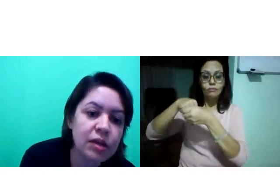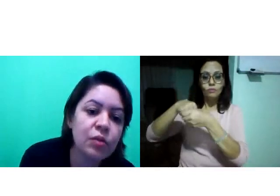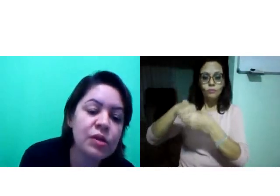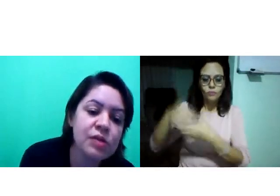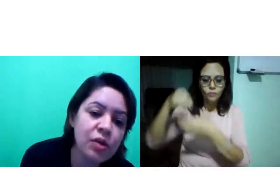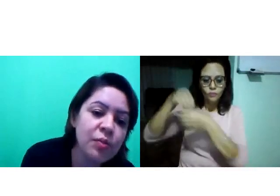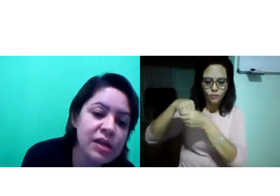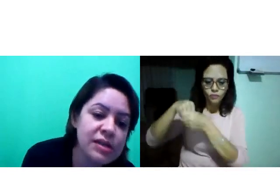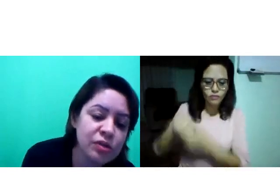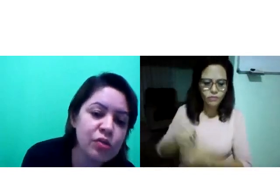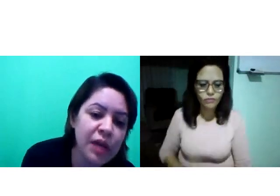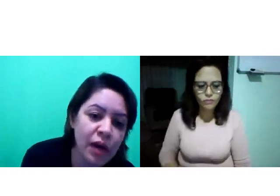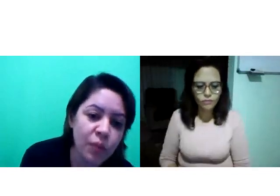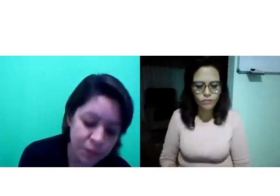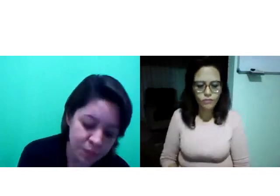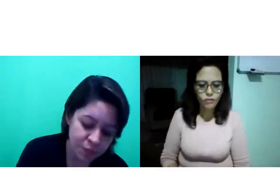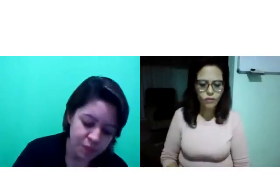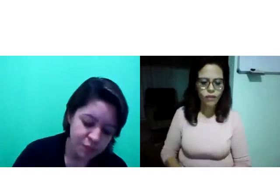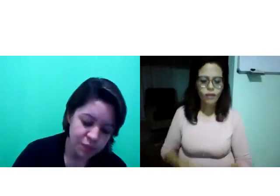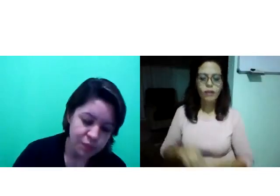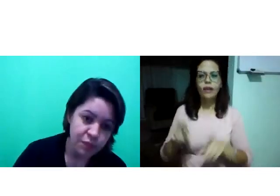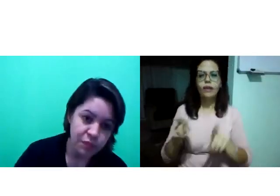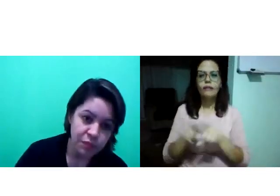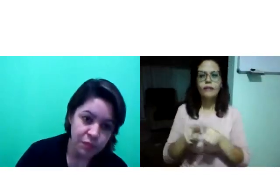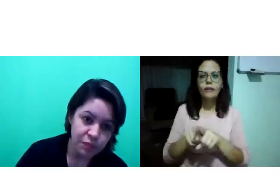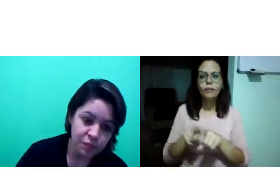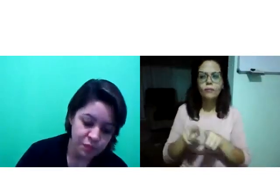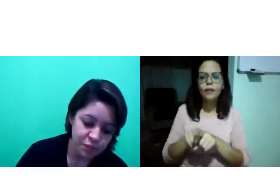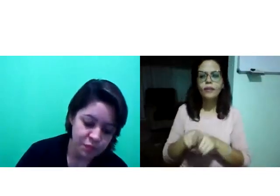Então, isso é incorporação de numeral. Então,